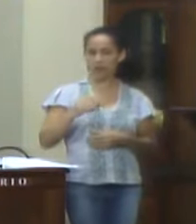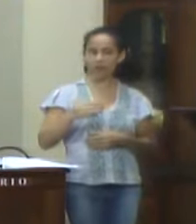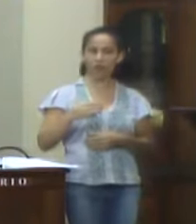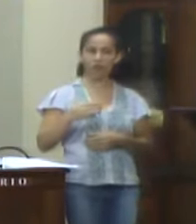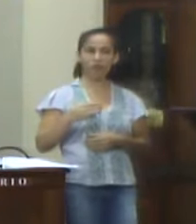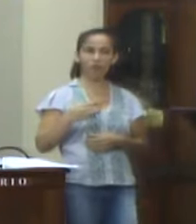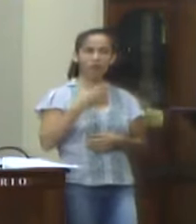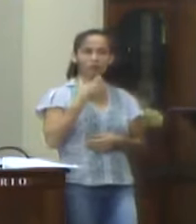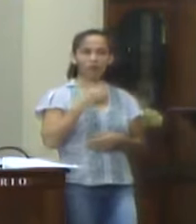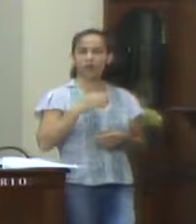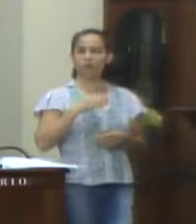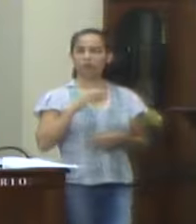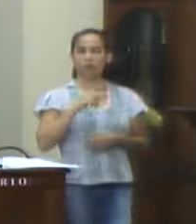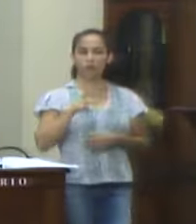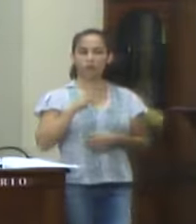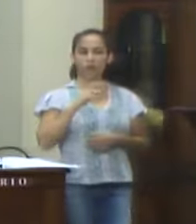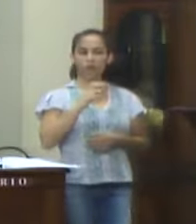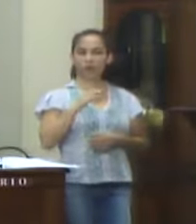Rafael de Oliveira Tavares.